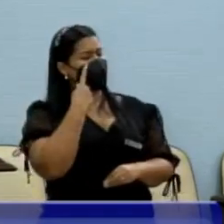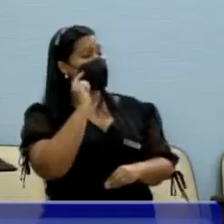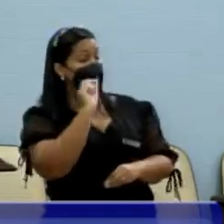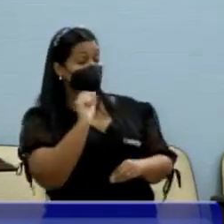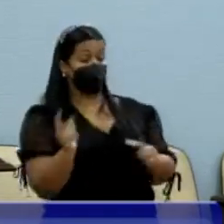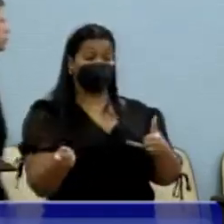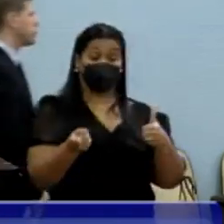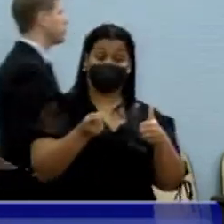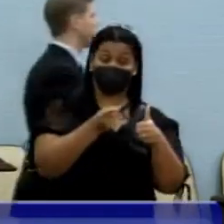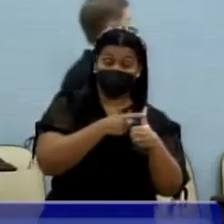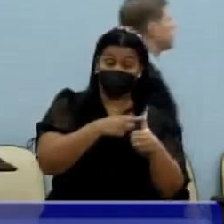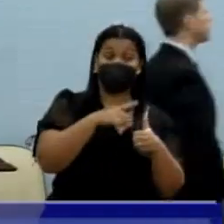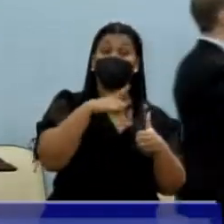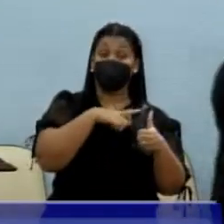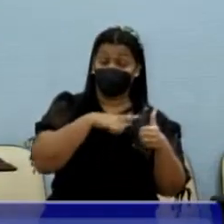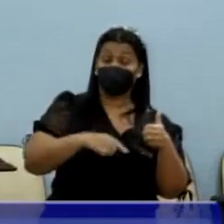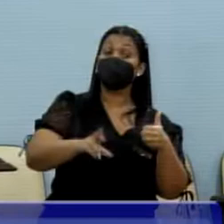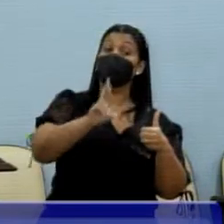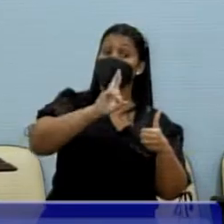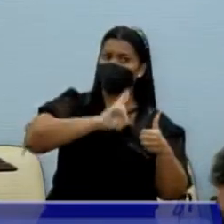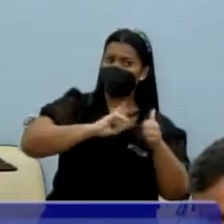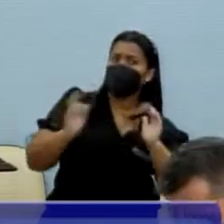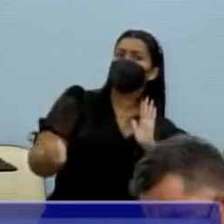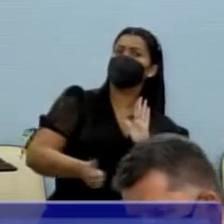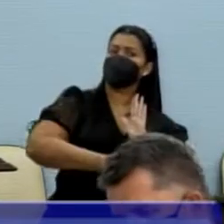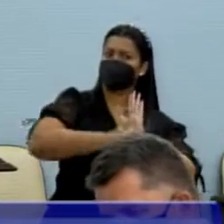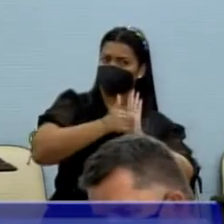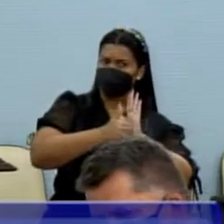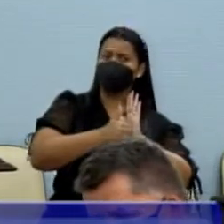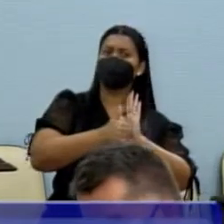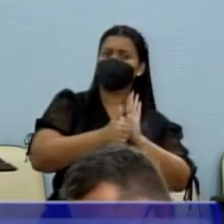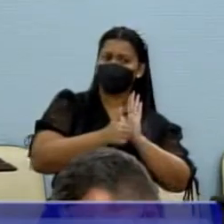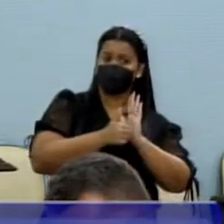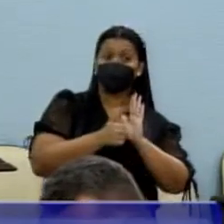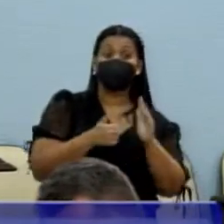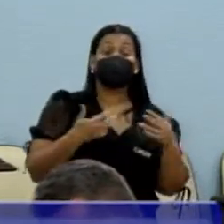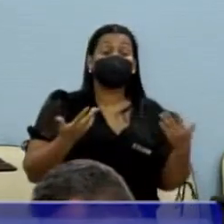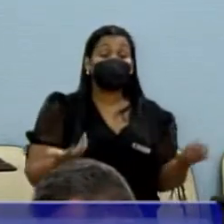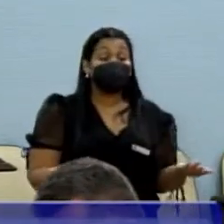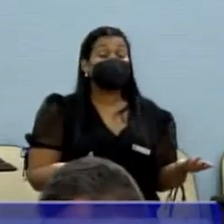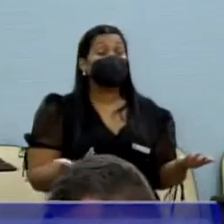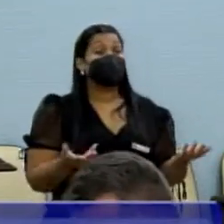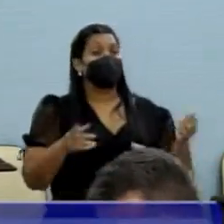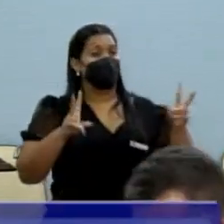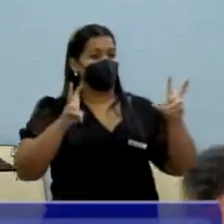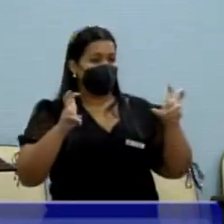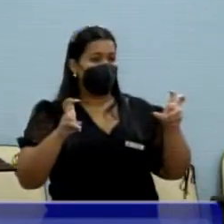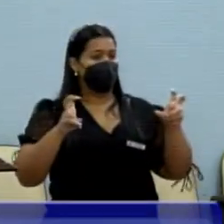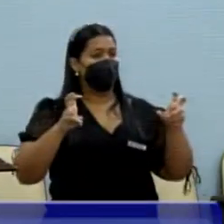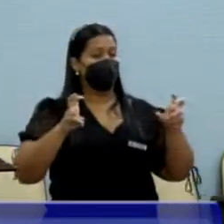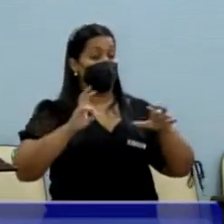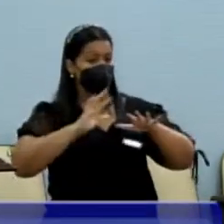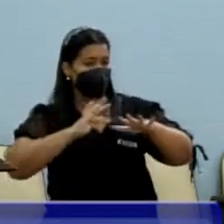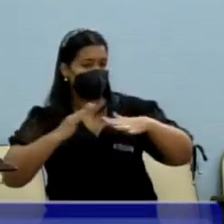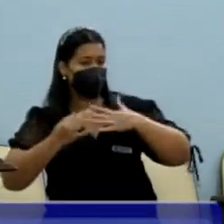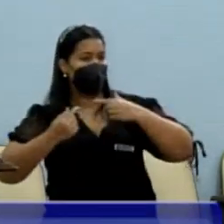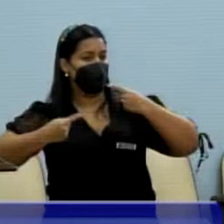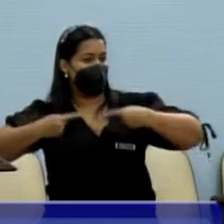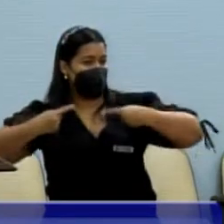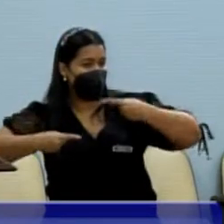Primeiro que teve um resultado muito positivo, que quando esse tema é discutido em rede social,